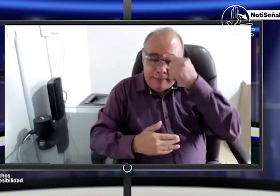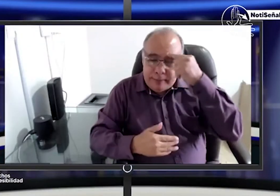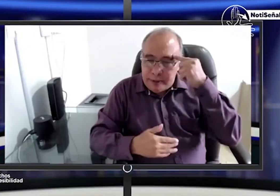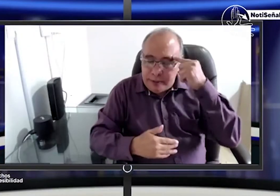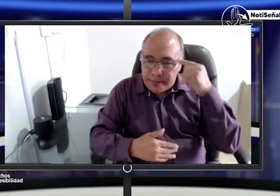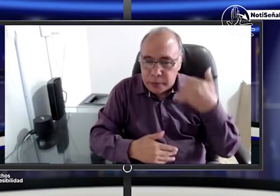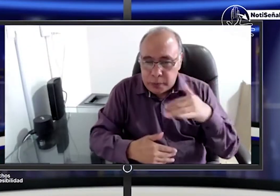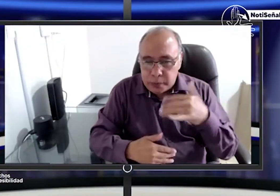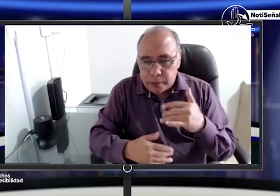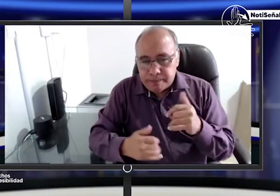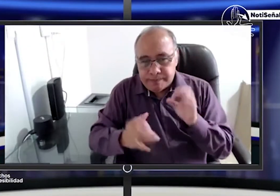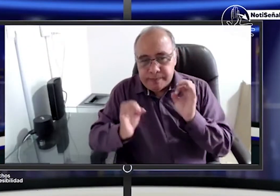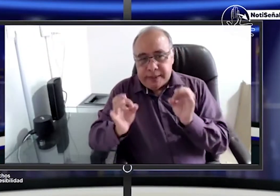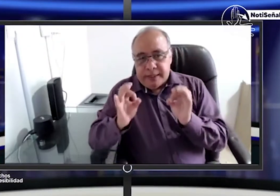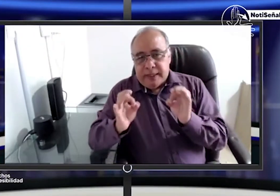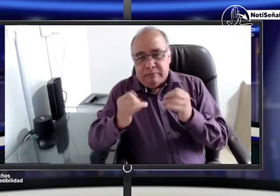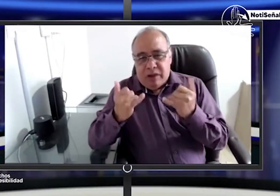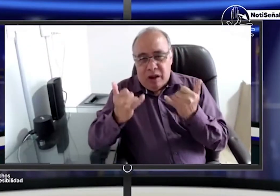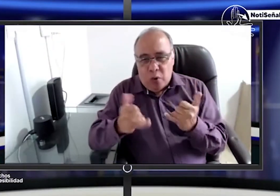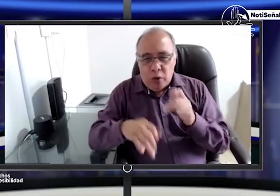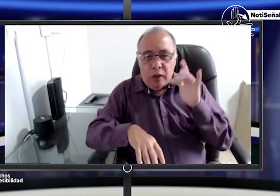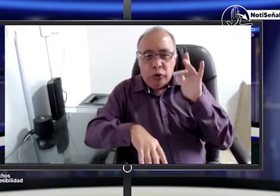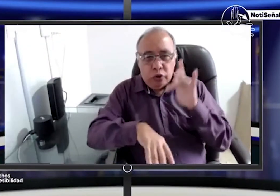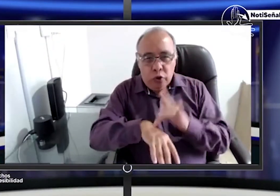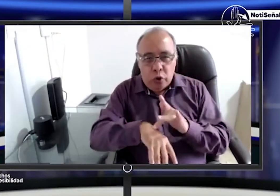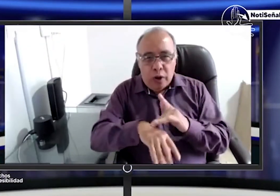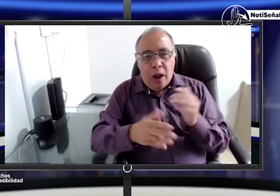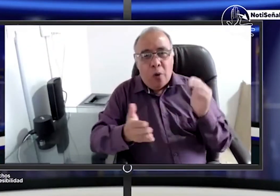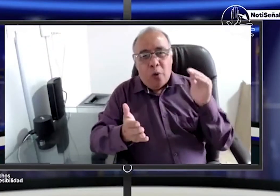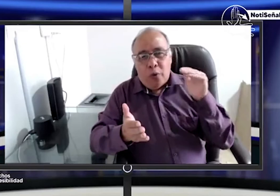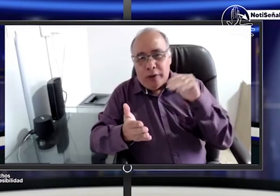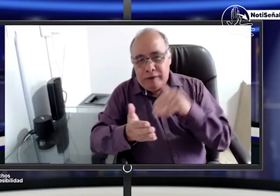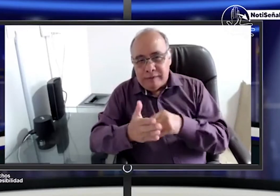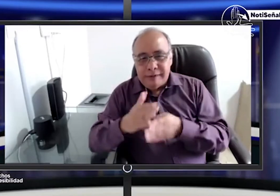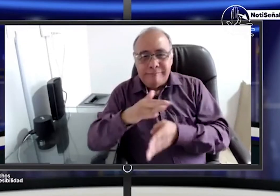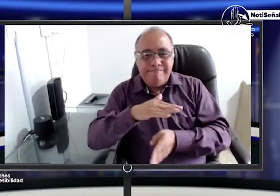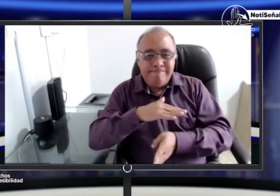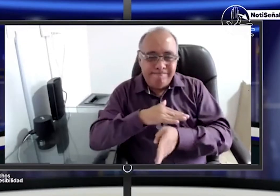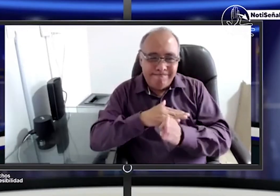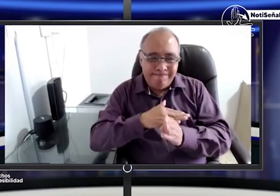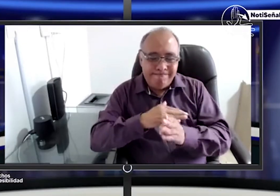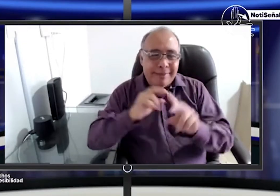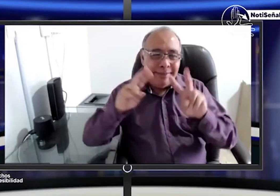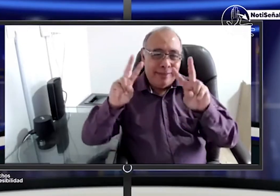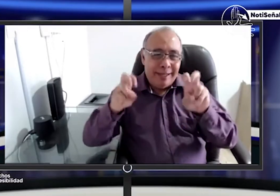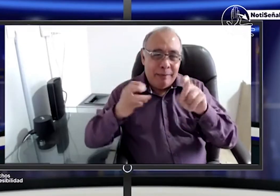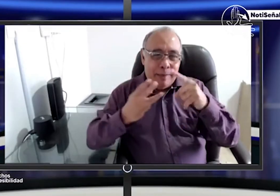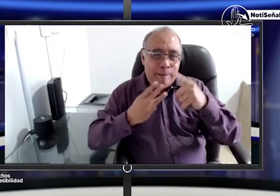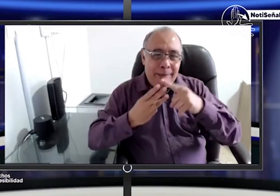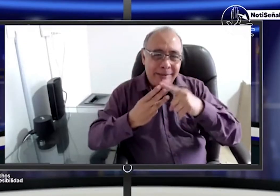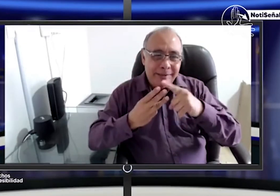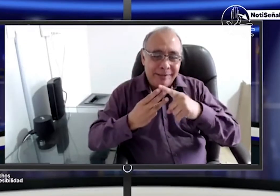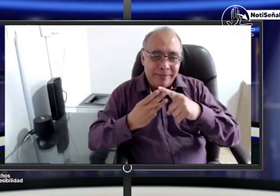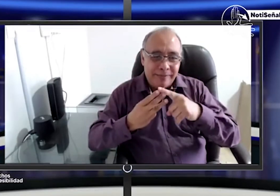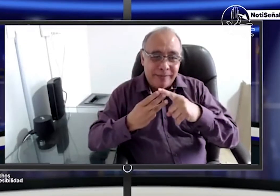gracias Paula así es nuevamente tenemos que